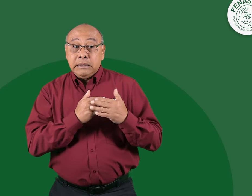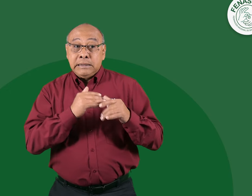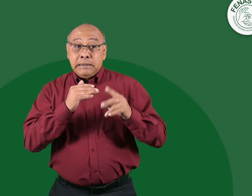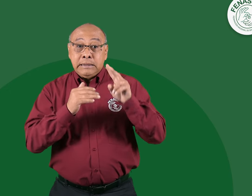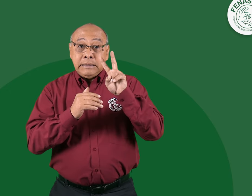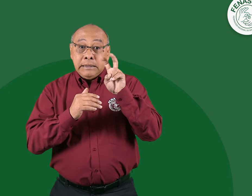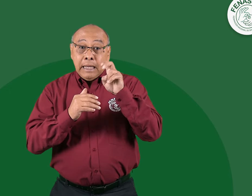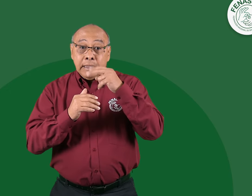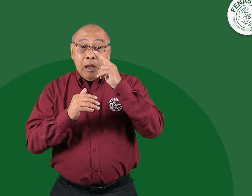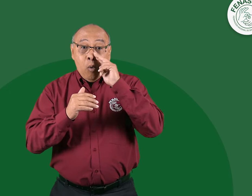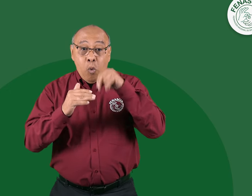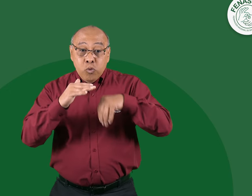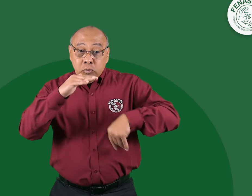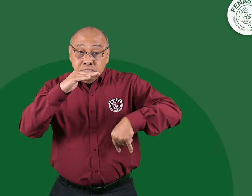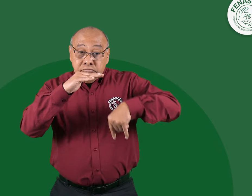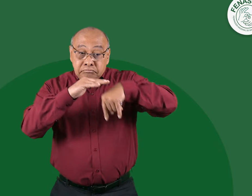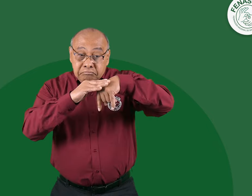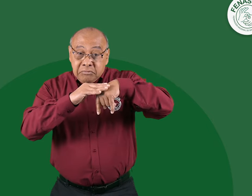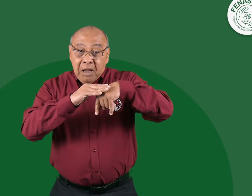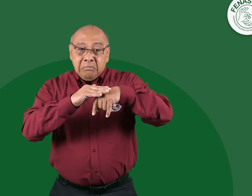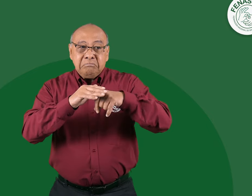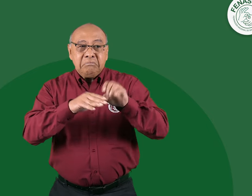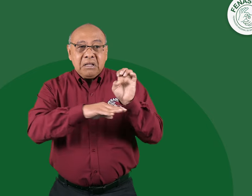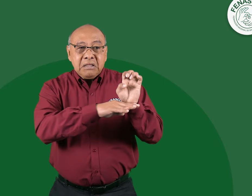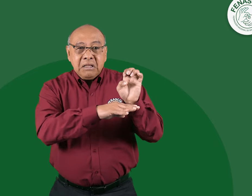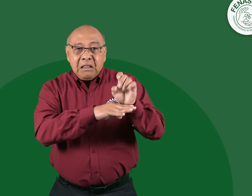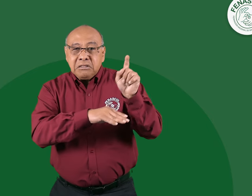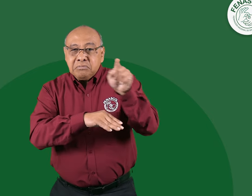plazo de subir documentos hasta el 14 de junio.